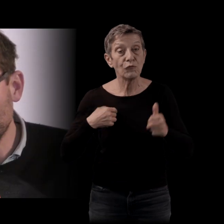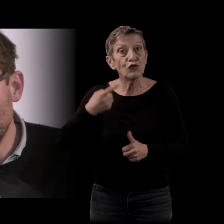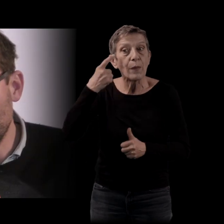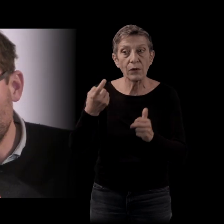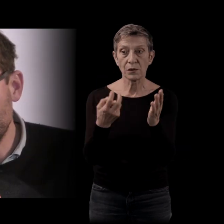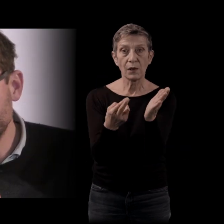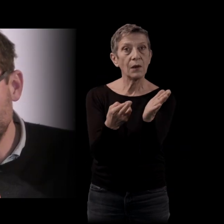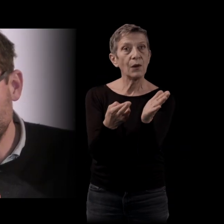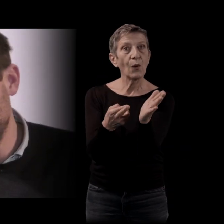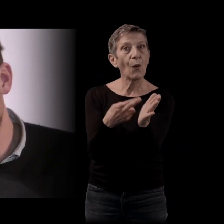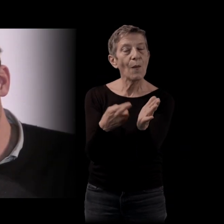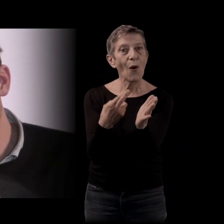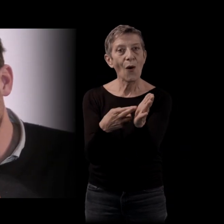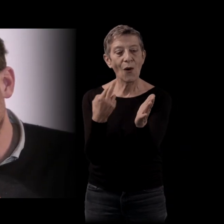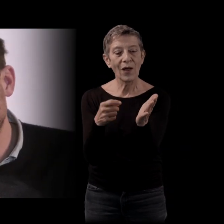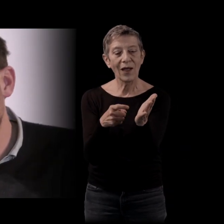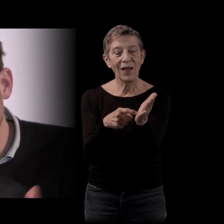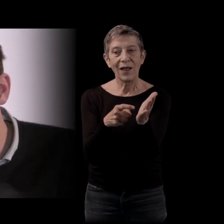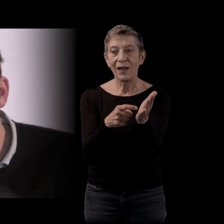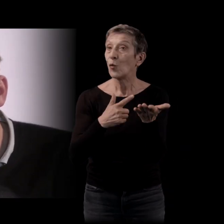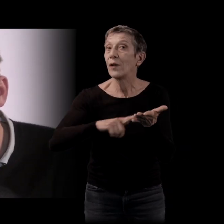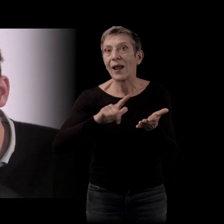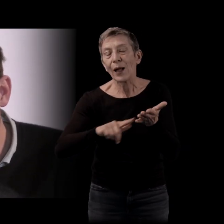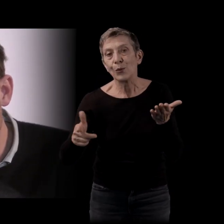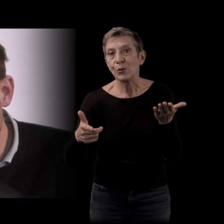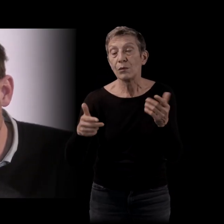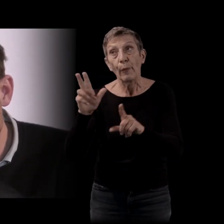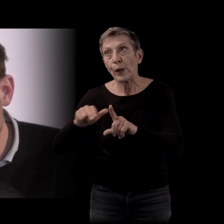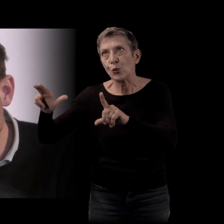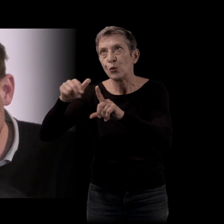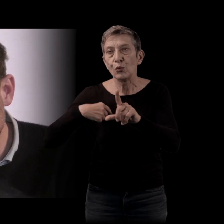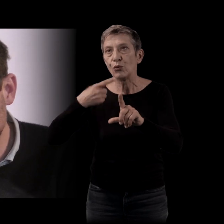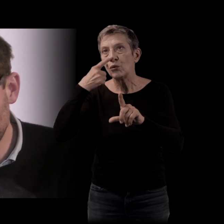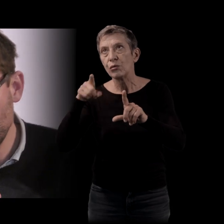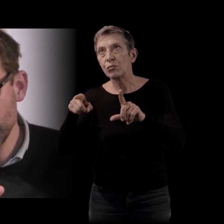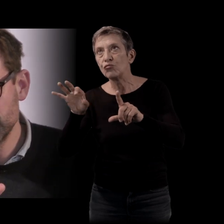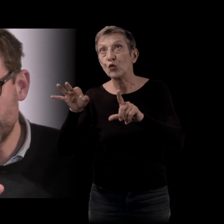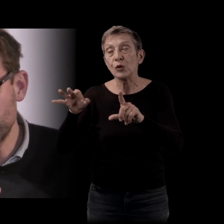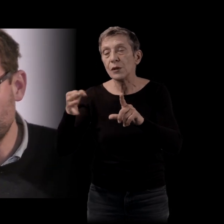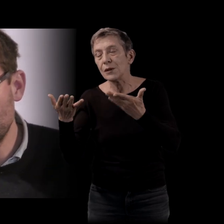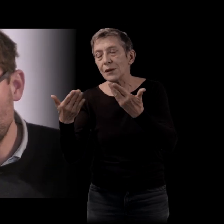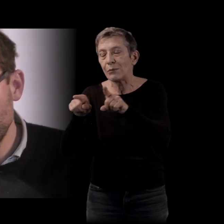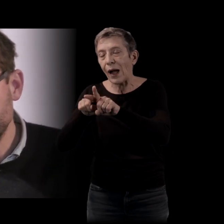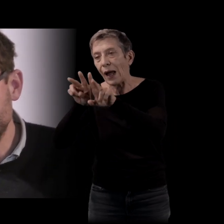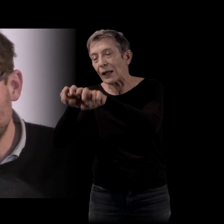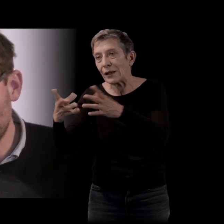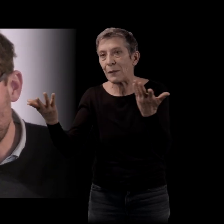l'un des... La littérature, mais la peinture, pourrait faire la même analyse exactement, c'est peut-être des endroits